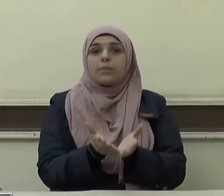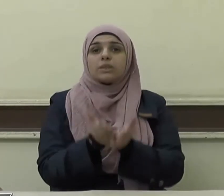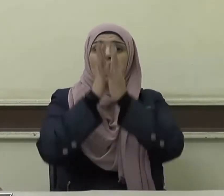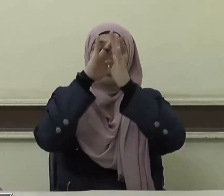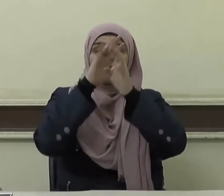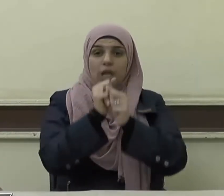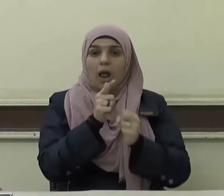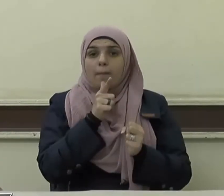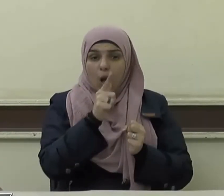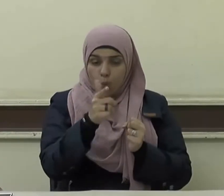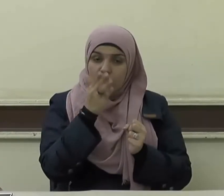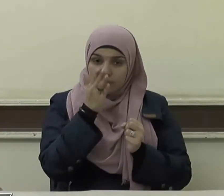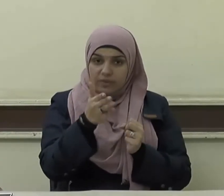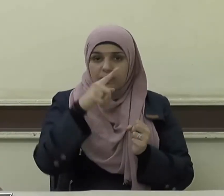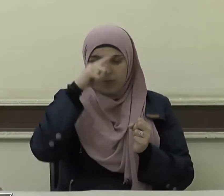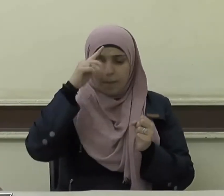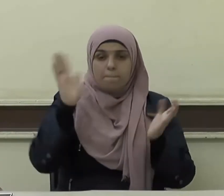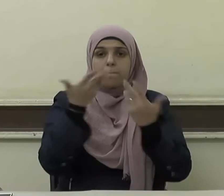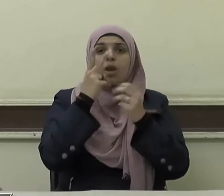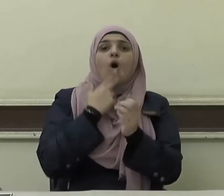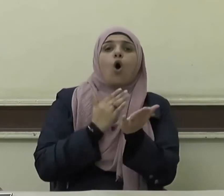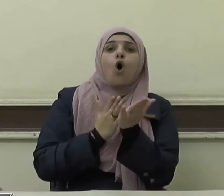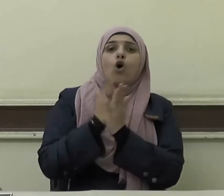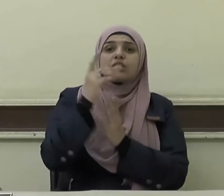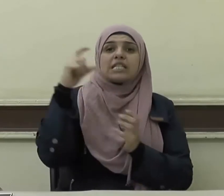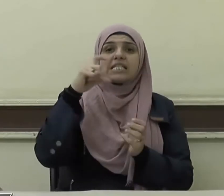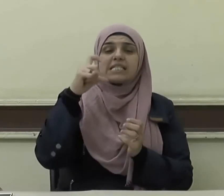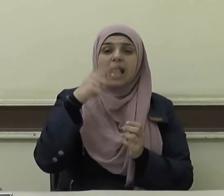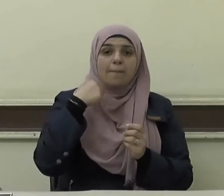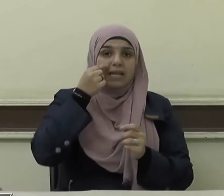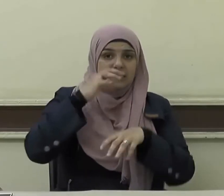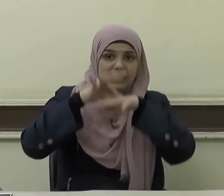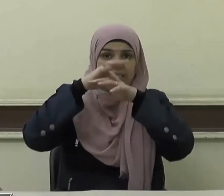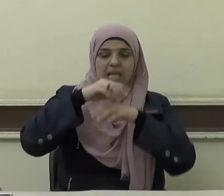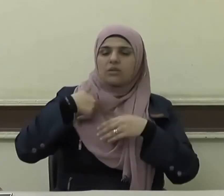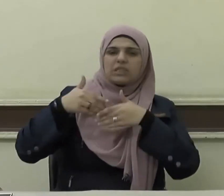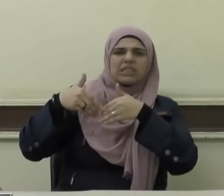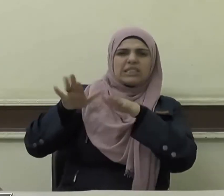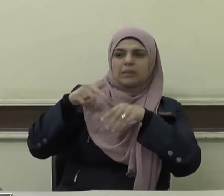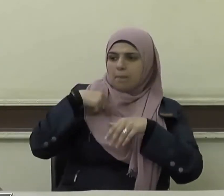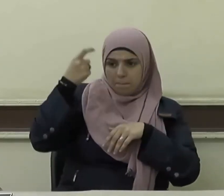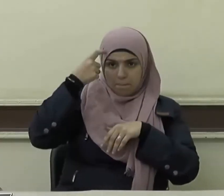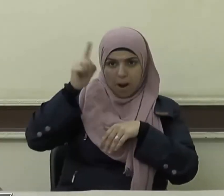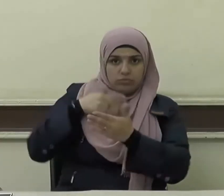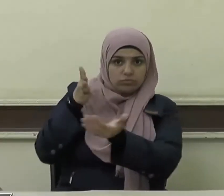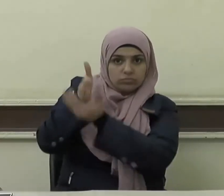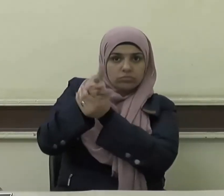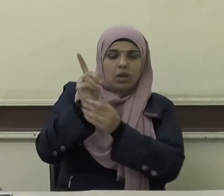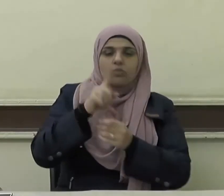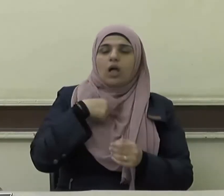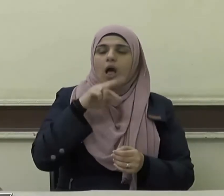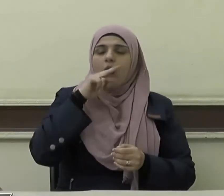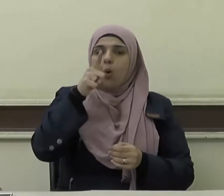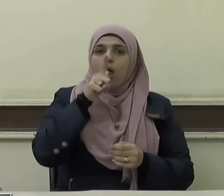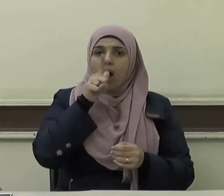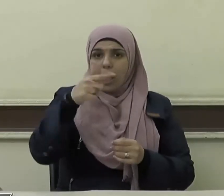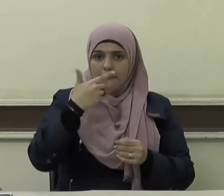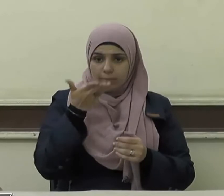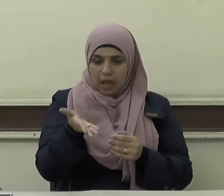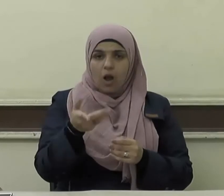صلى الله عليه وسلم من حسن إسلام المرء تركه ما لا يعنيه أقول قولي